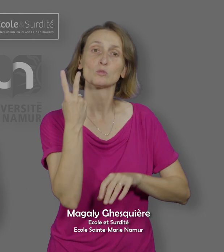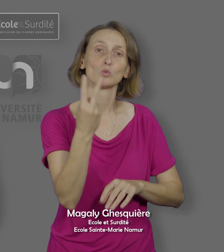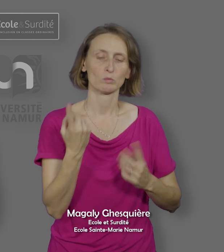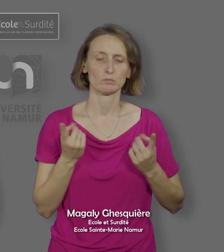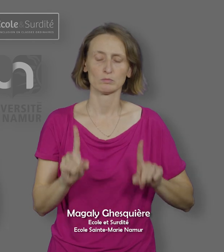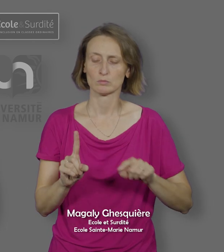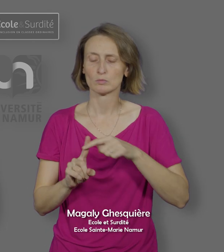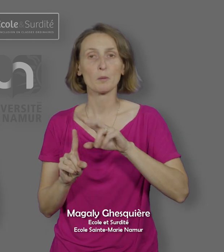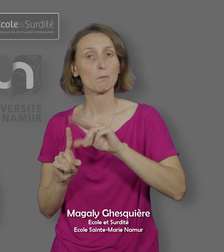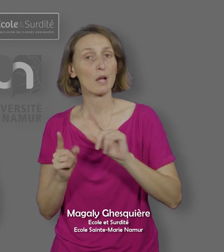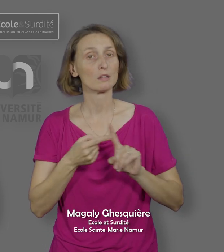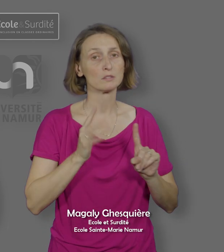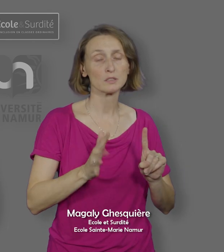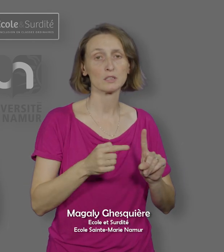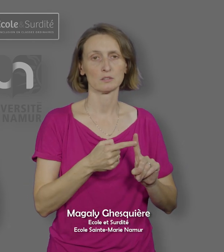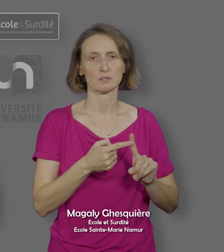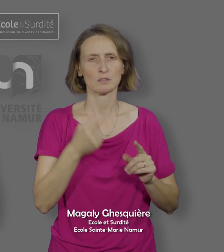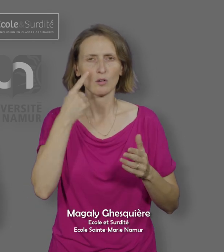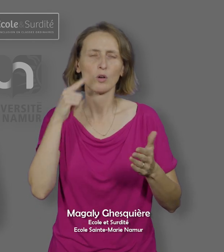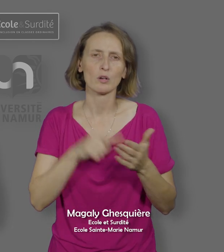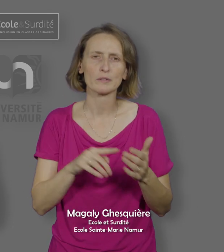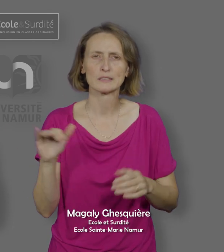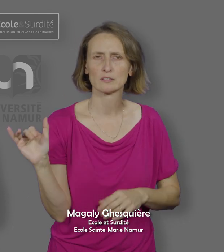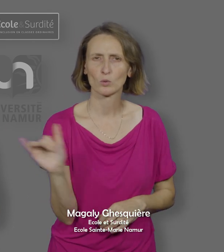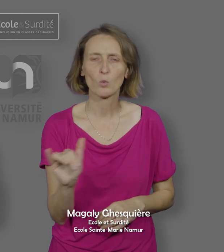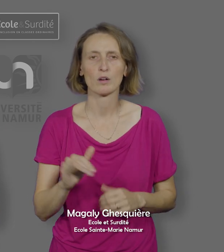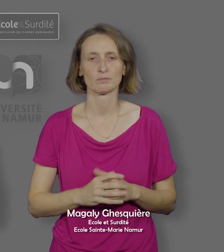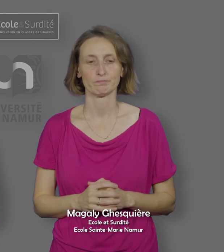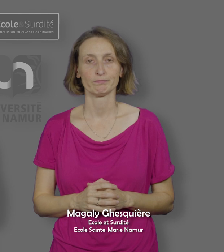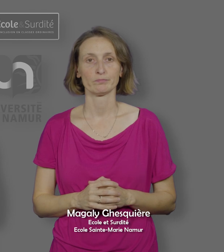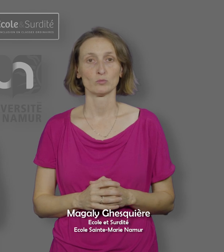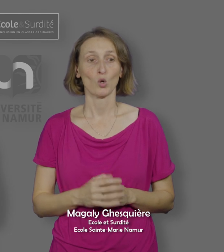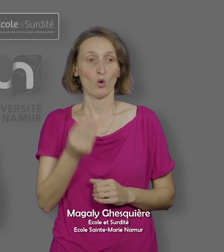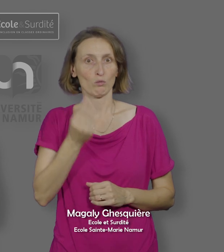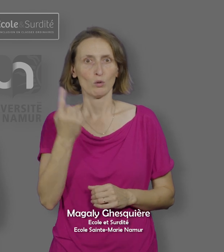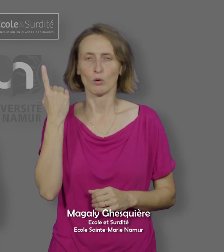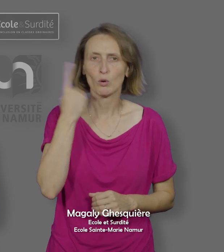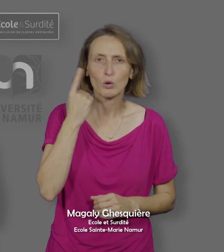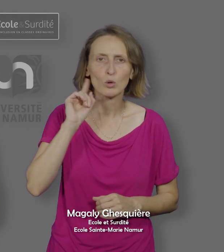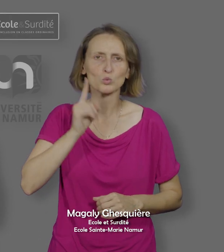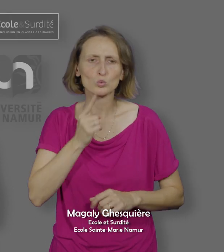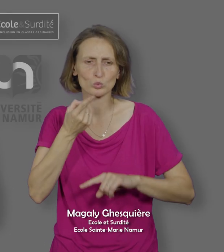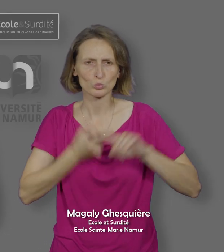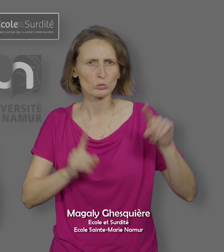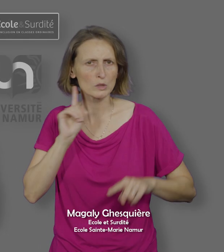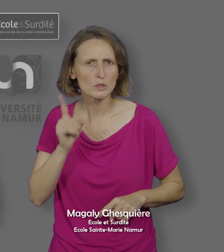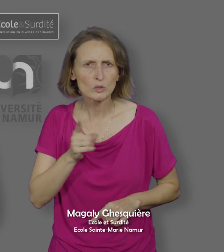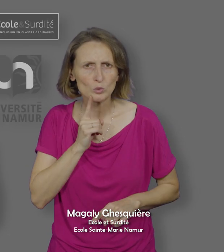Depuis l'année 2000, des classes bilingues et inclusives à destination d'élèves malentendants et sourds ont vu le jour dans une école ordinaire à